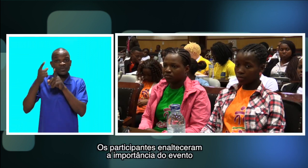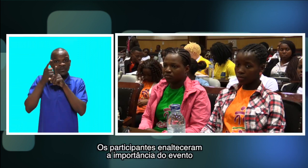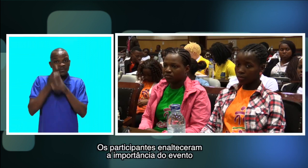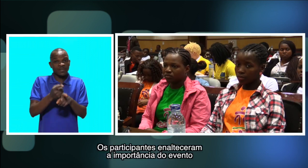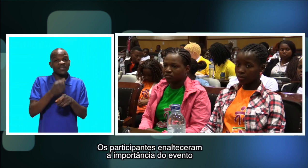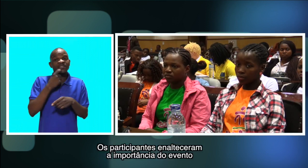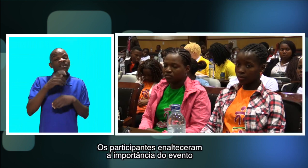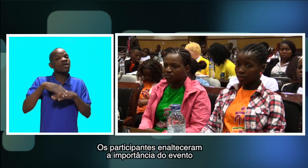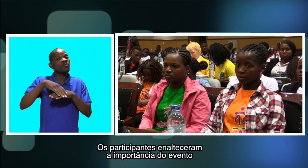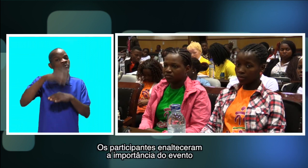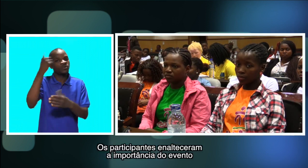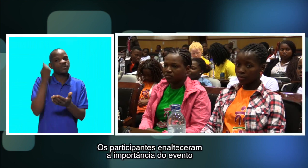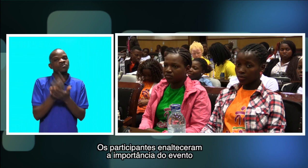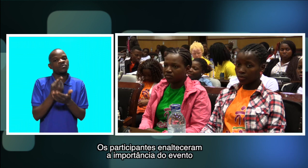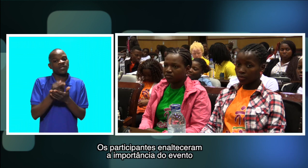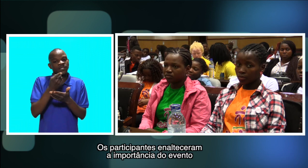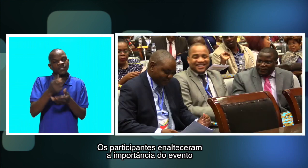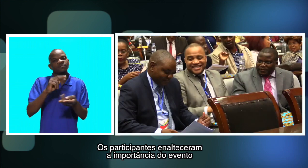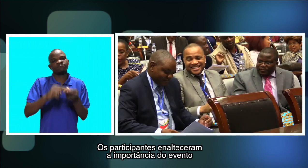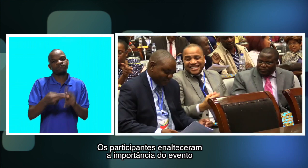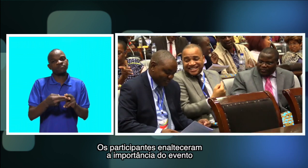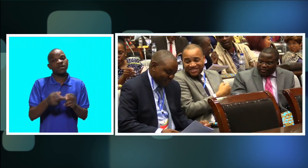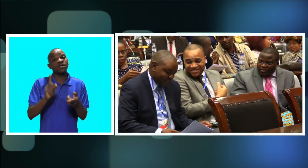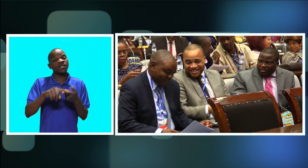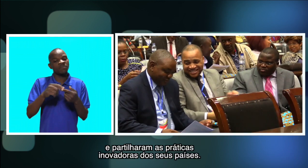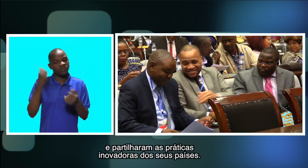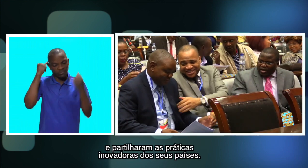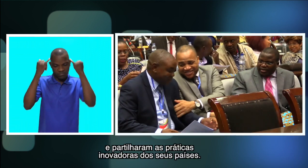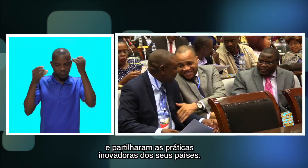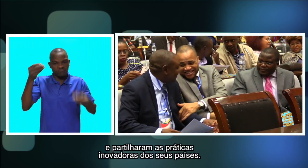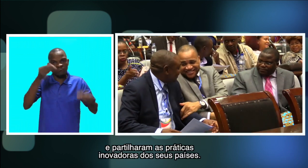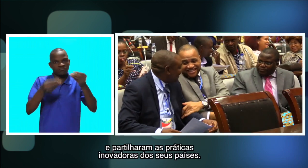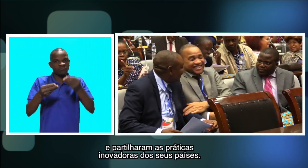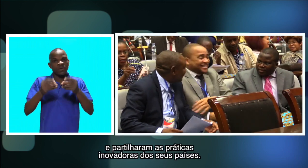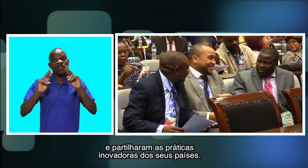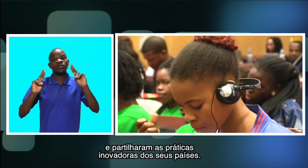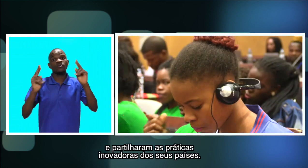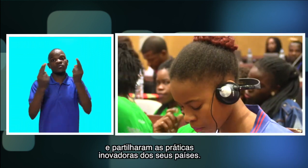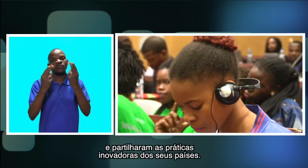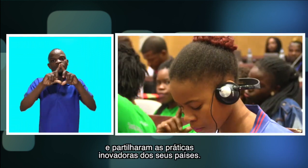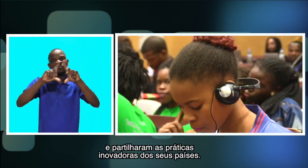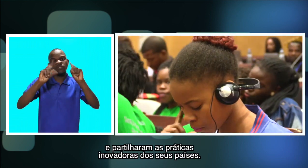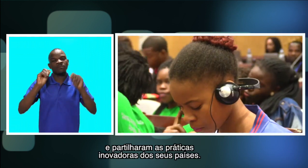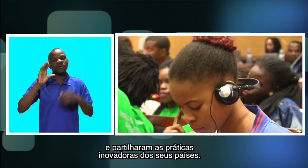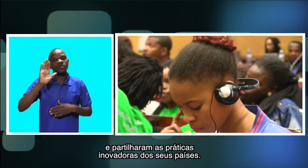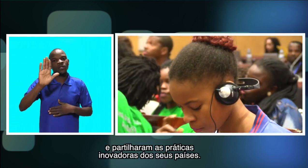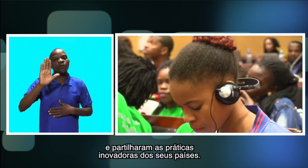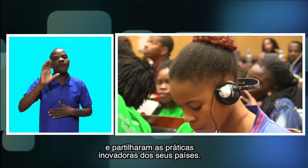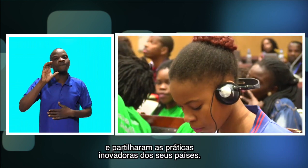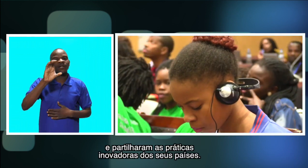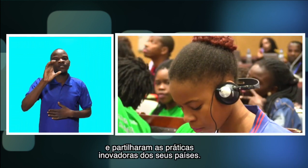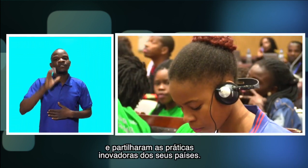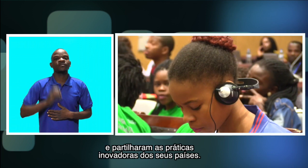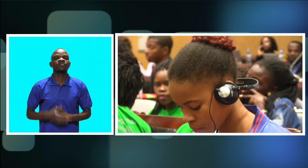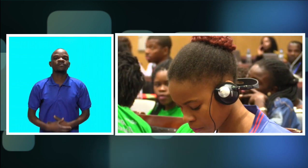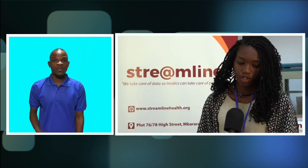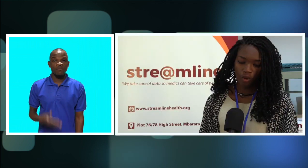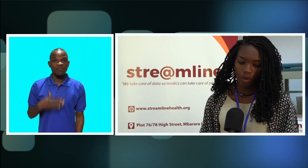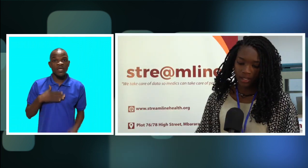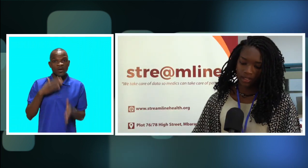participantes enalteceram A importância do evento E partilharam as práticas inovadoras Dos seus países